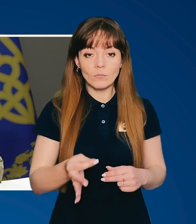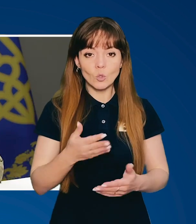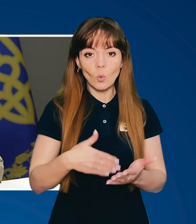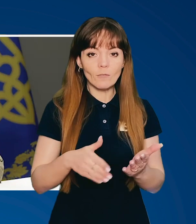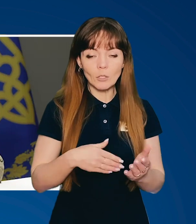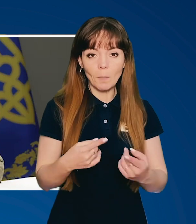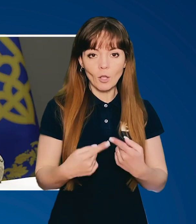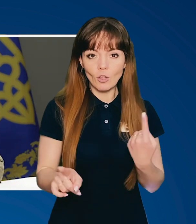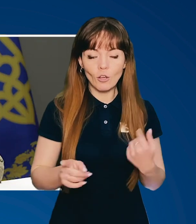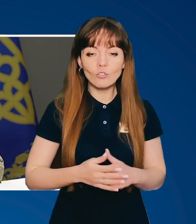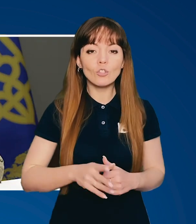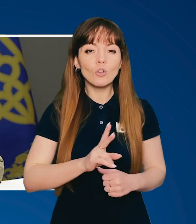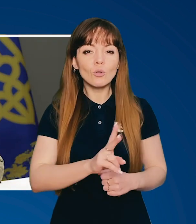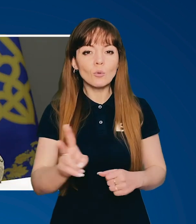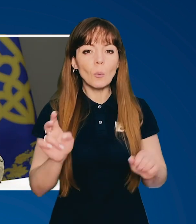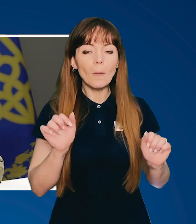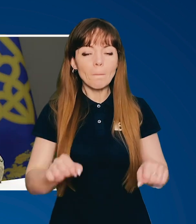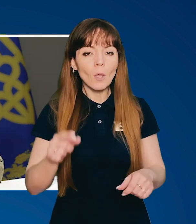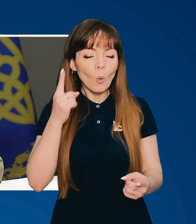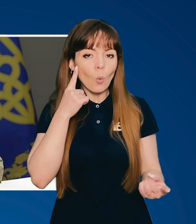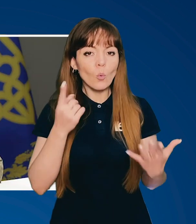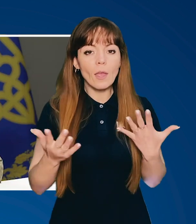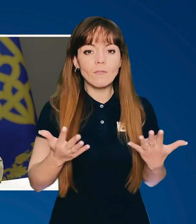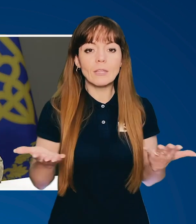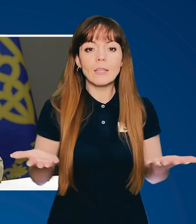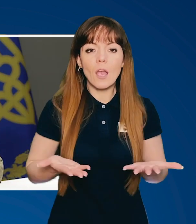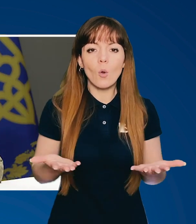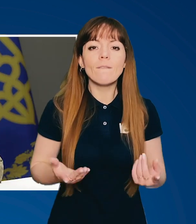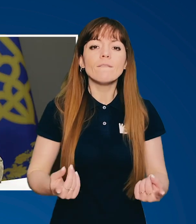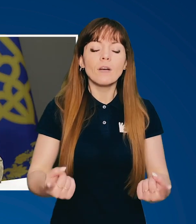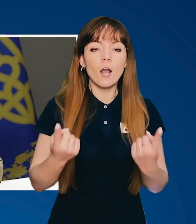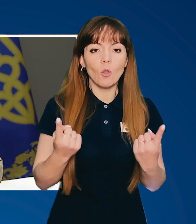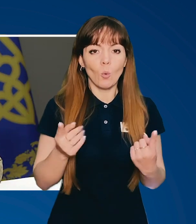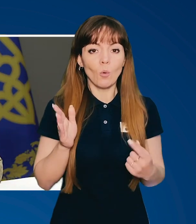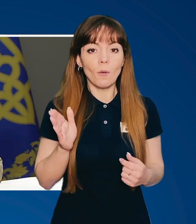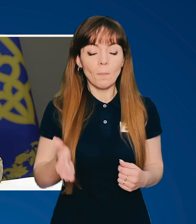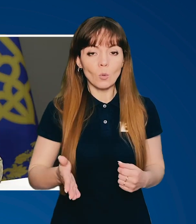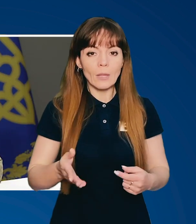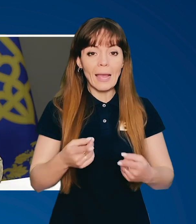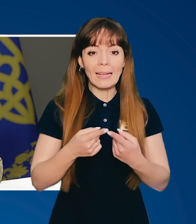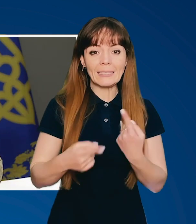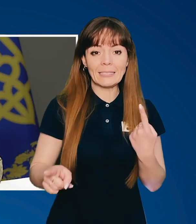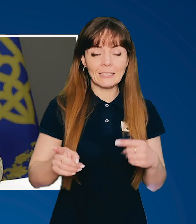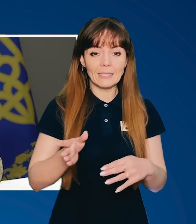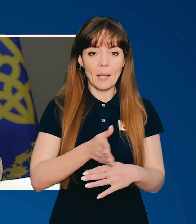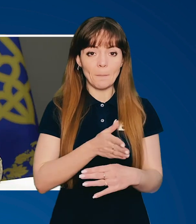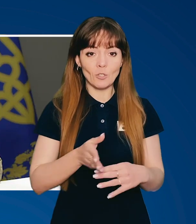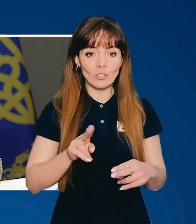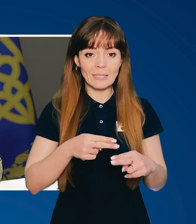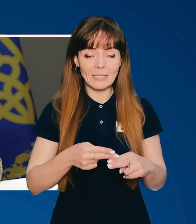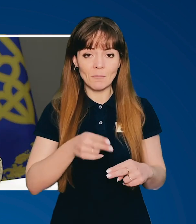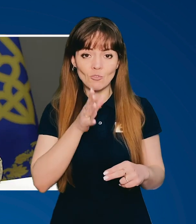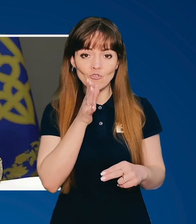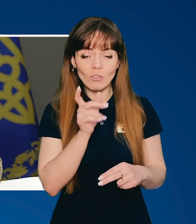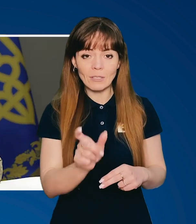зовсім інакше. Хто б міг уявити, якою великою буде різниця між цими